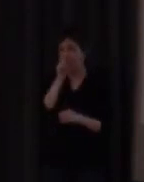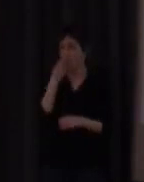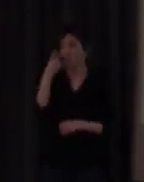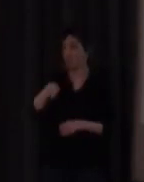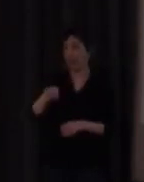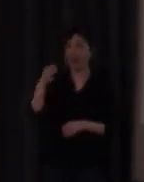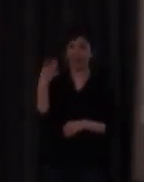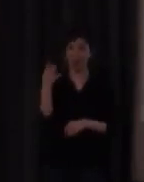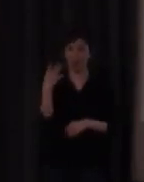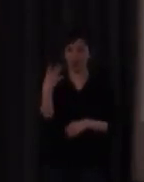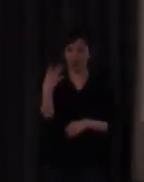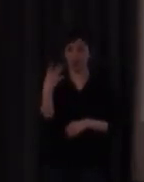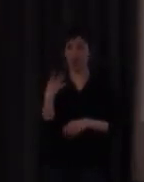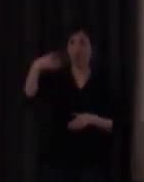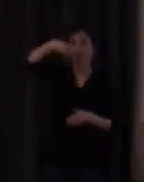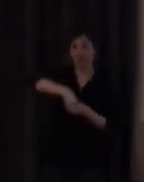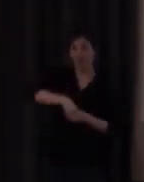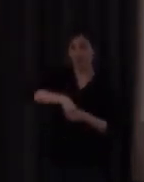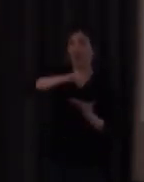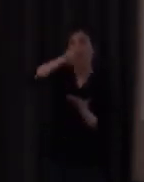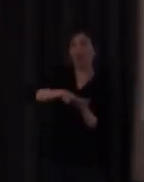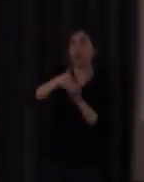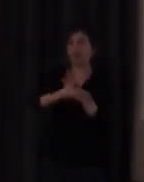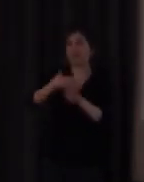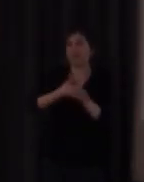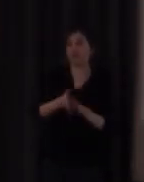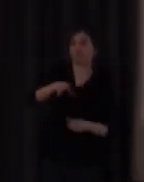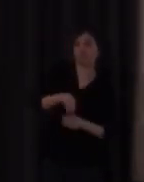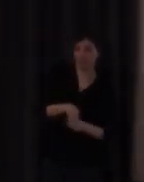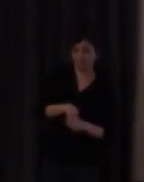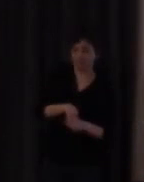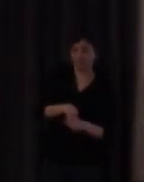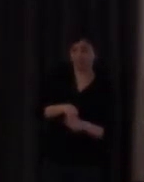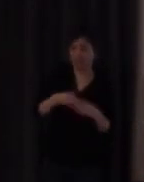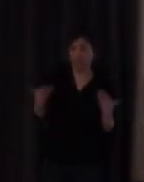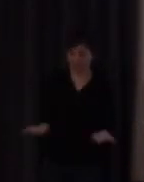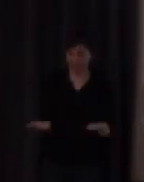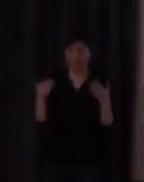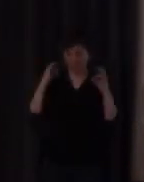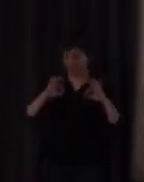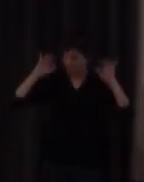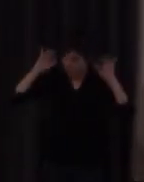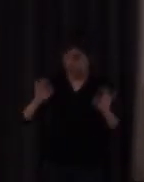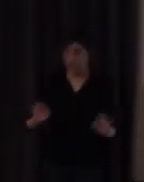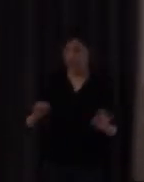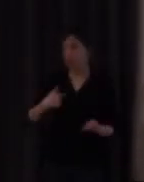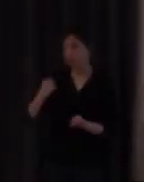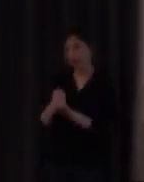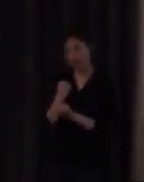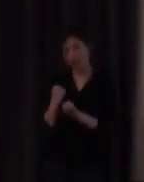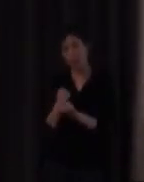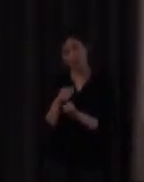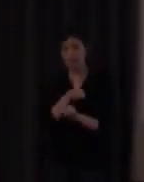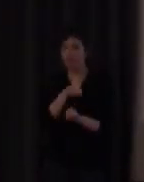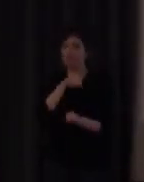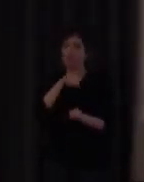que contiene un área de lengua de signos y a partir de ahí es un trabajo del cual estamos bastante